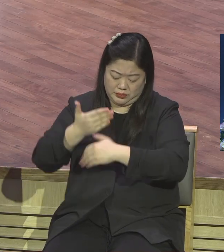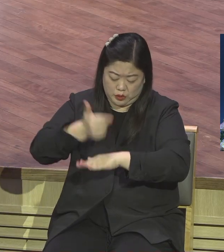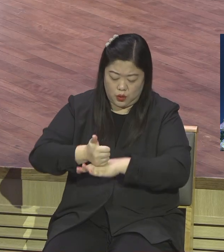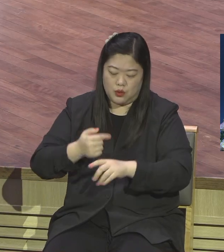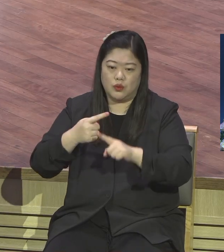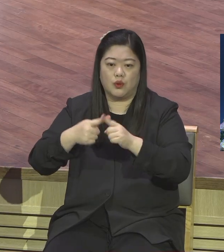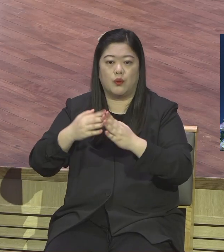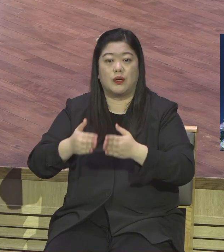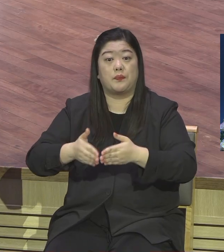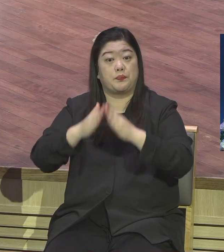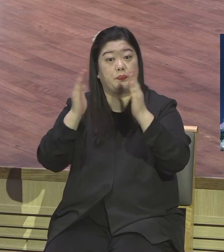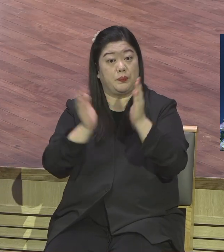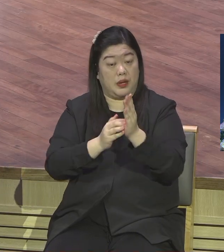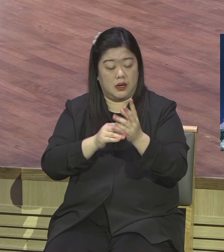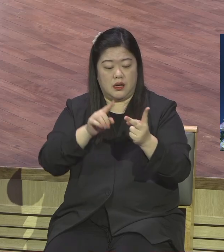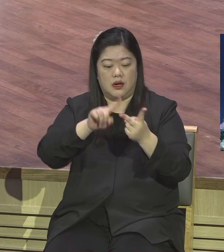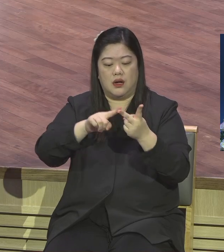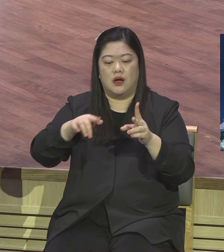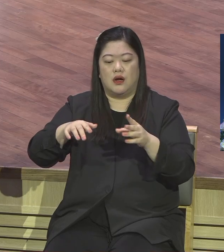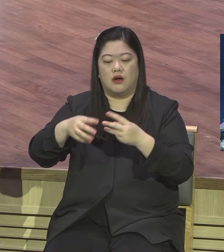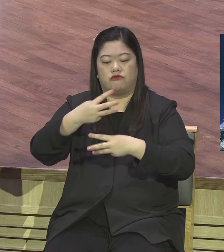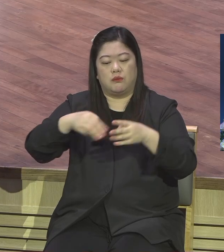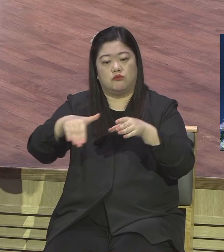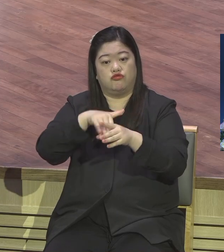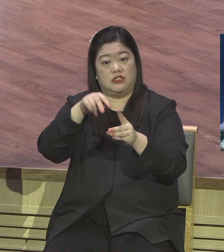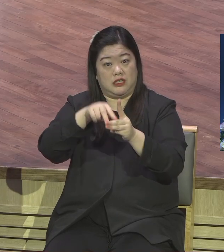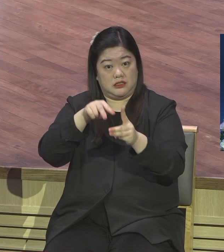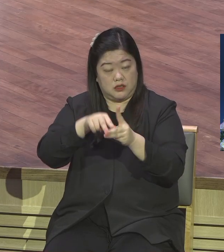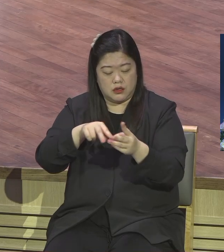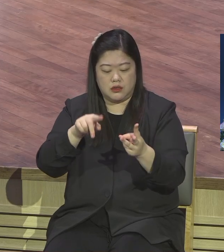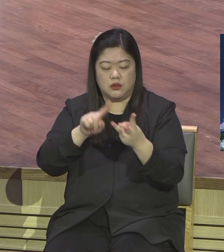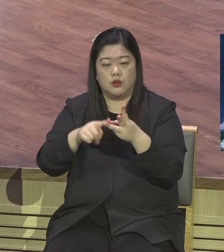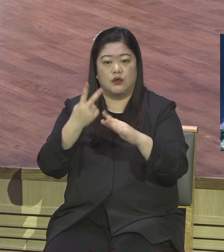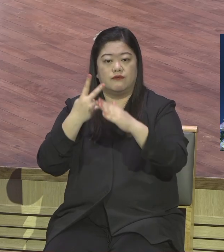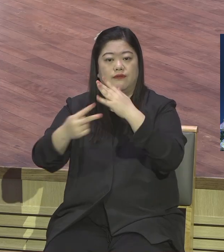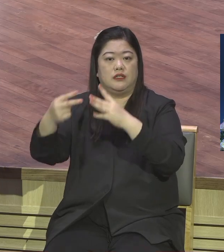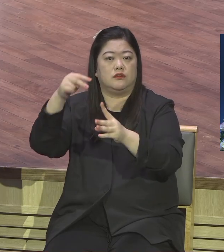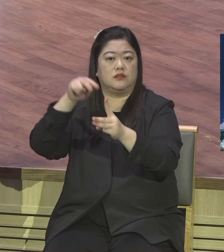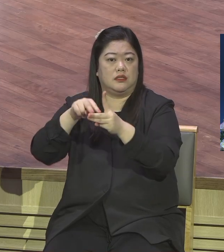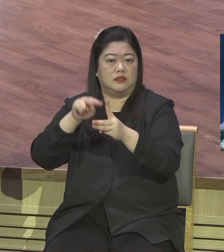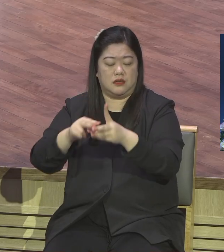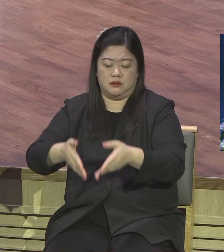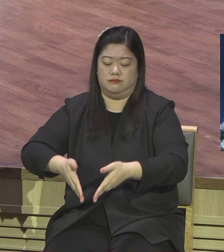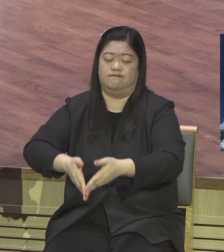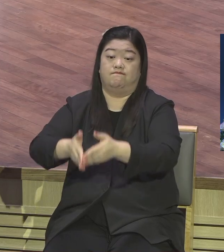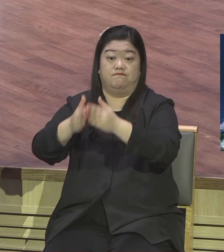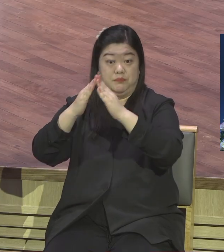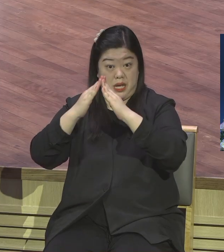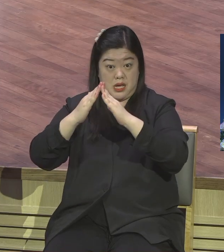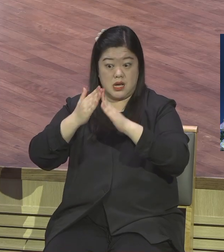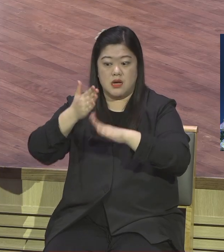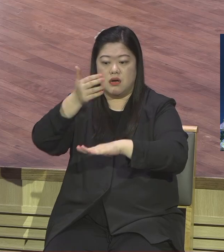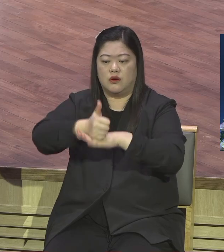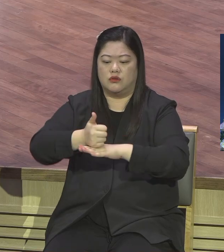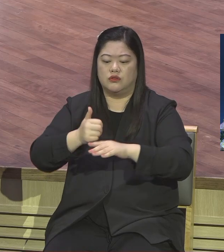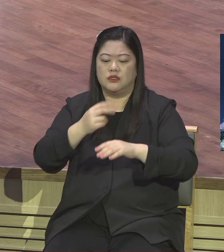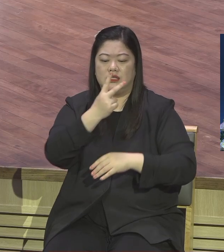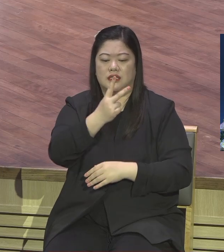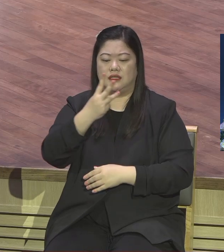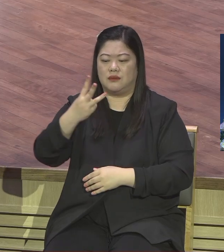문화센터가 세워지고 기준센터가 그렇게 세워져서 2, 3, 7을 살리겠다 2, 3,